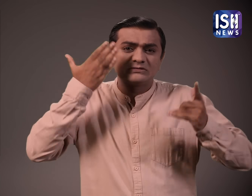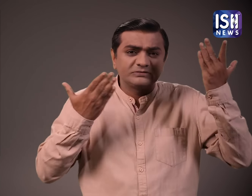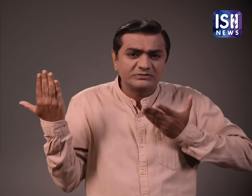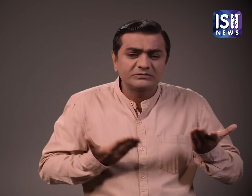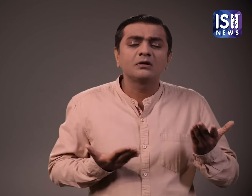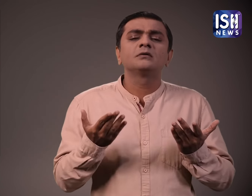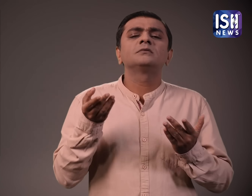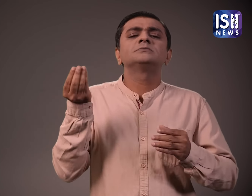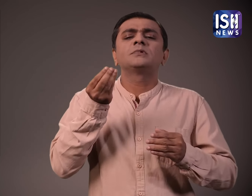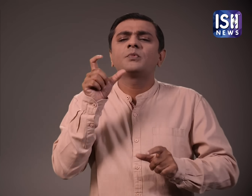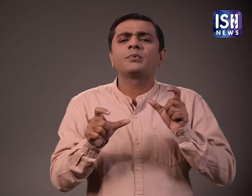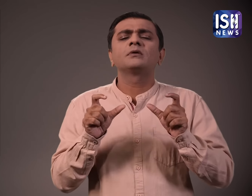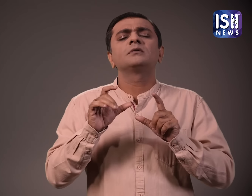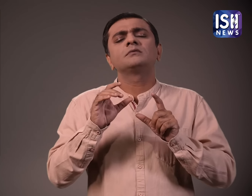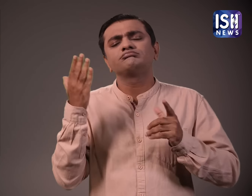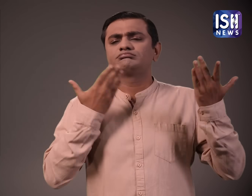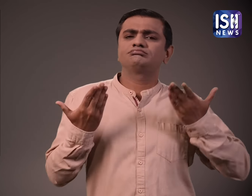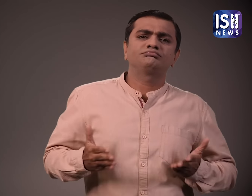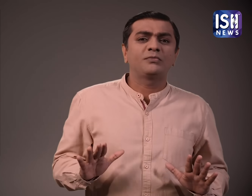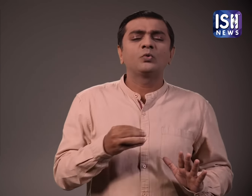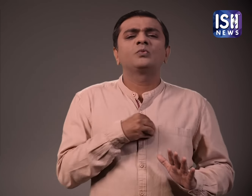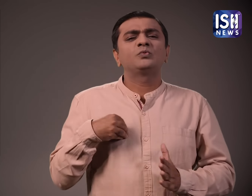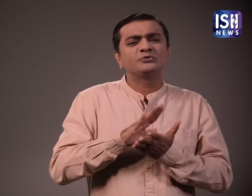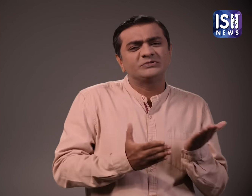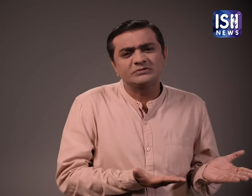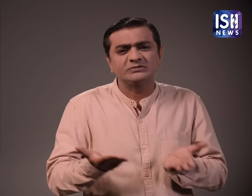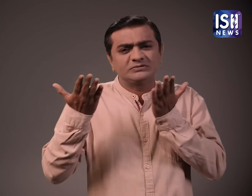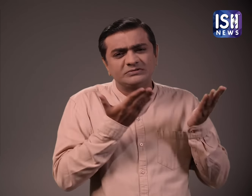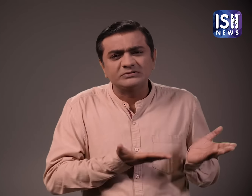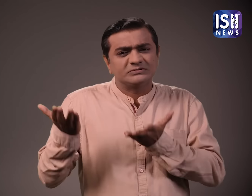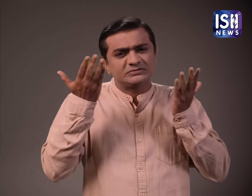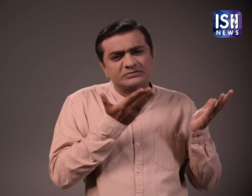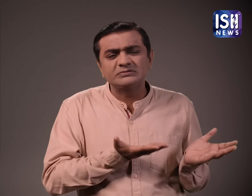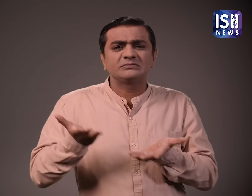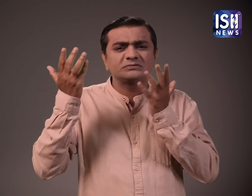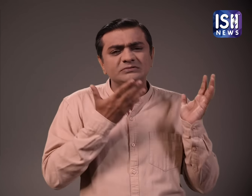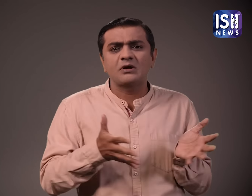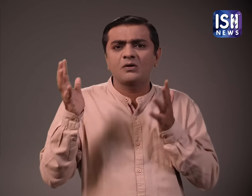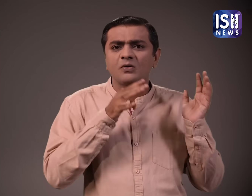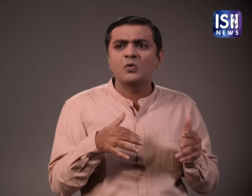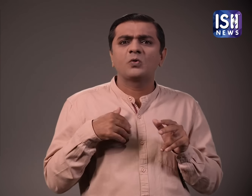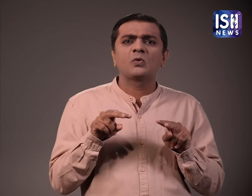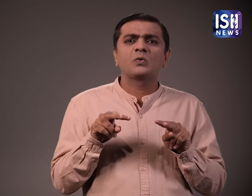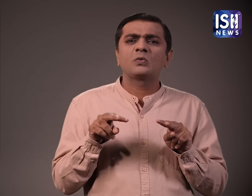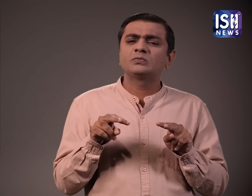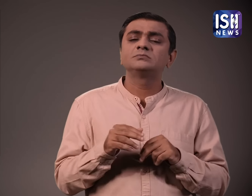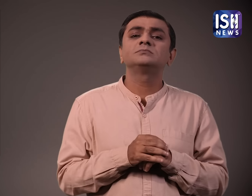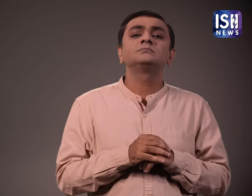बुरी तरह घायल हो गए है तो कुछ को मामूली चोटे आई है आनन फानन में सभी को अस्पताल ले जाया गया ओ ये सचमुझ भयानक था